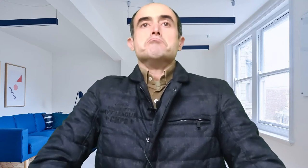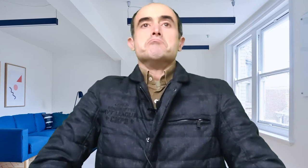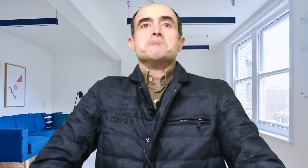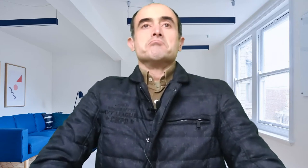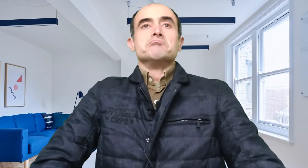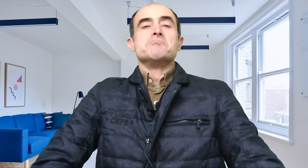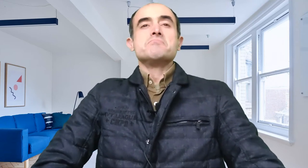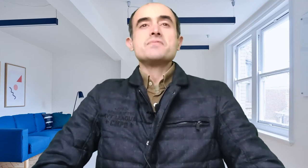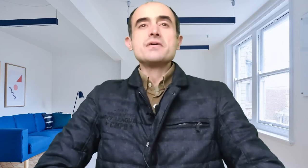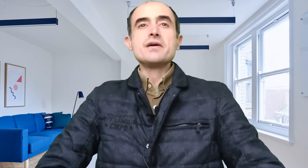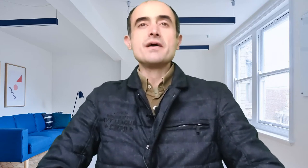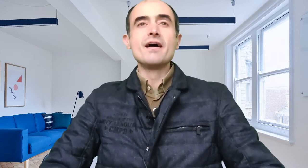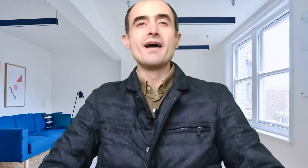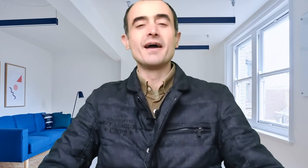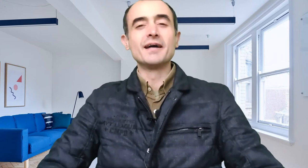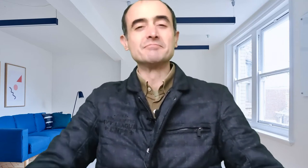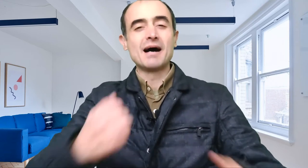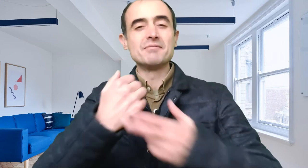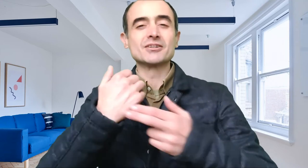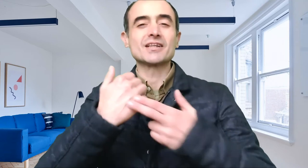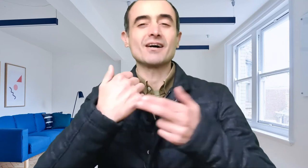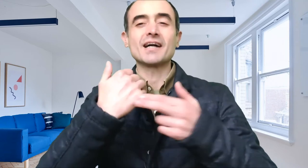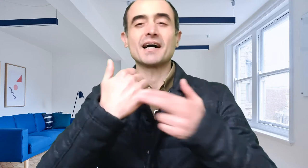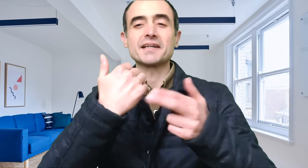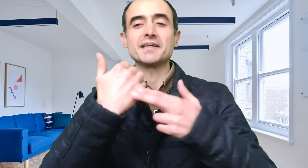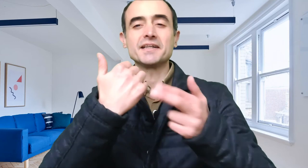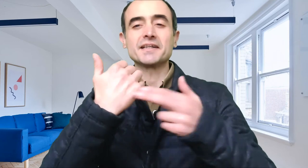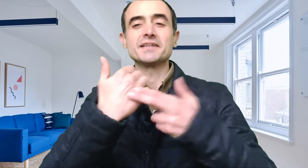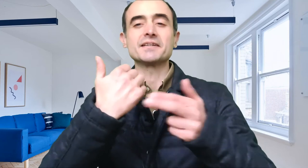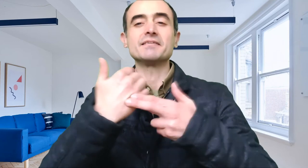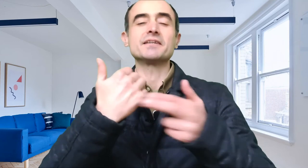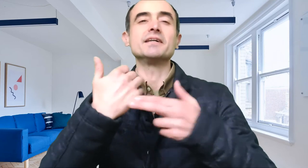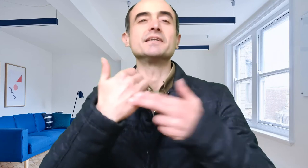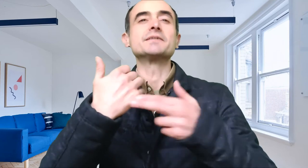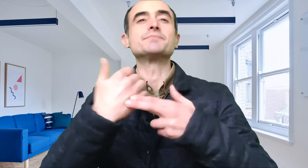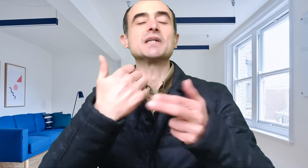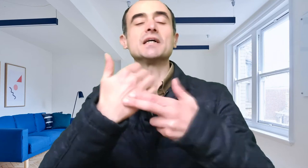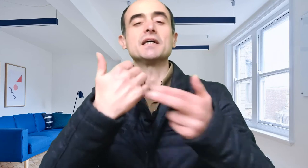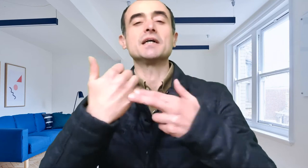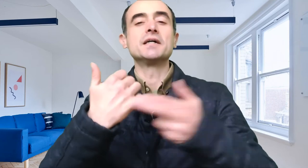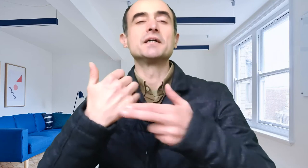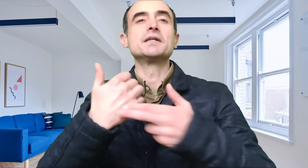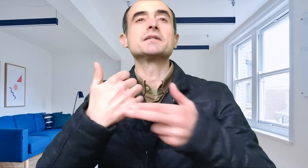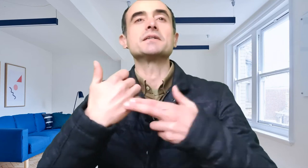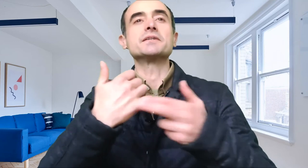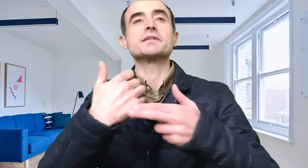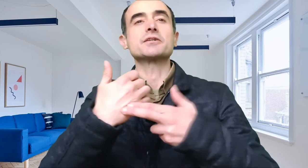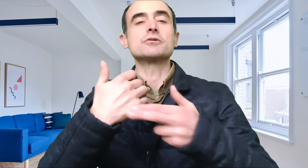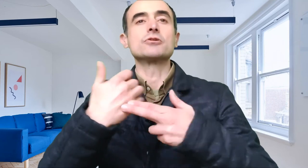bien vamos ahora aquí 15 veces 15 segundos